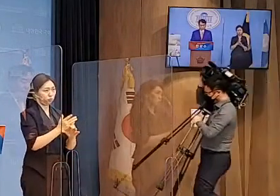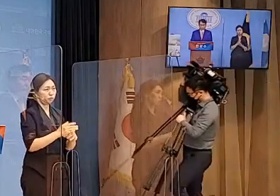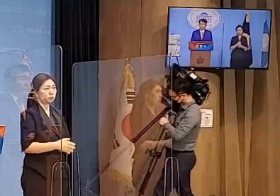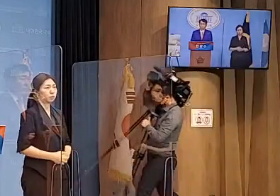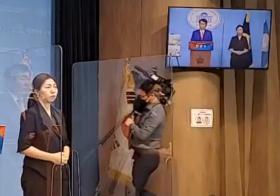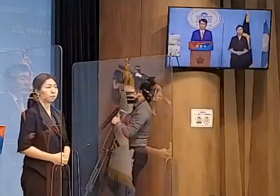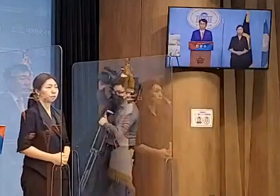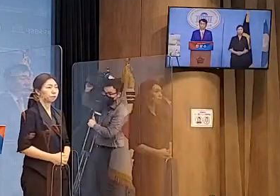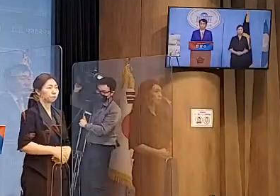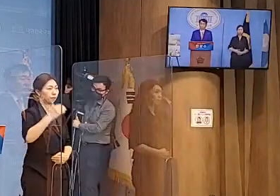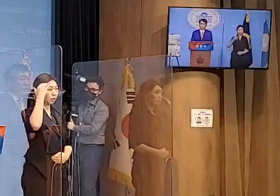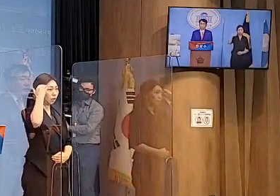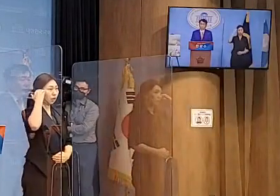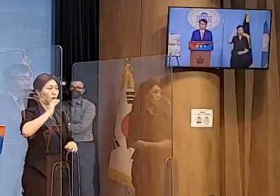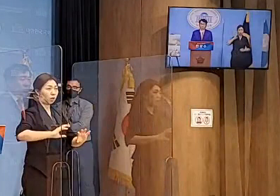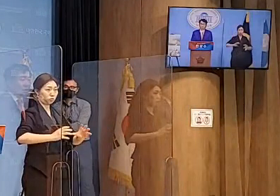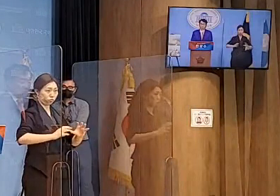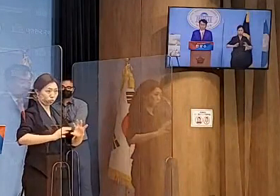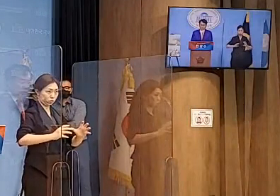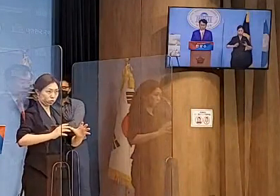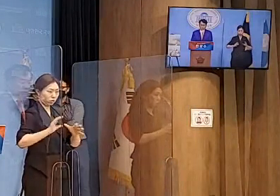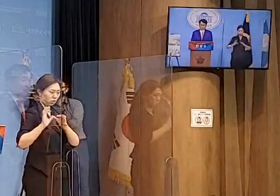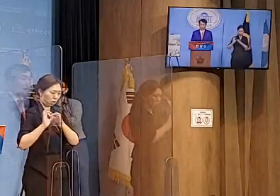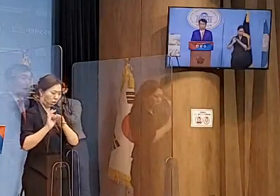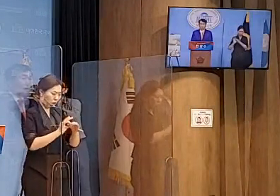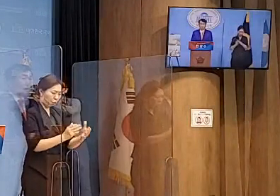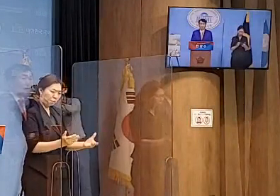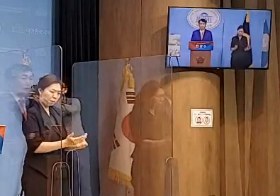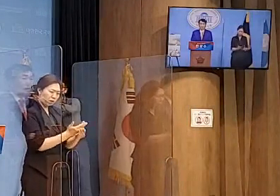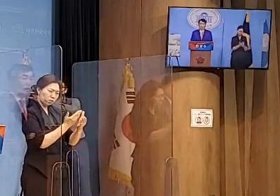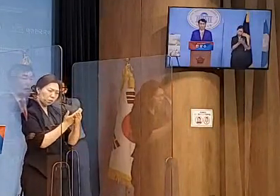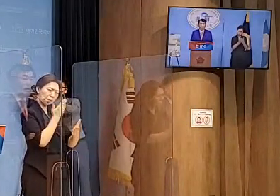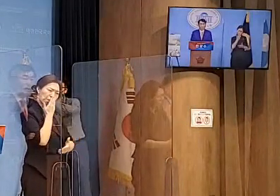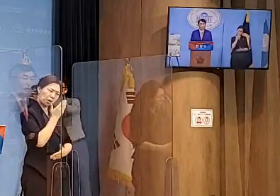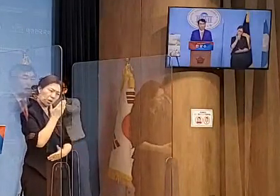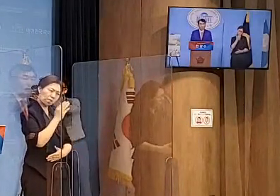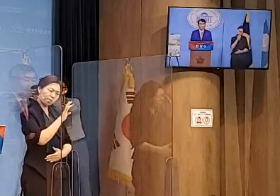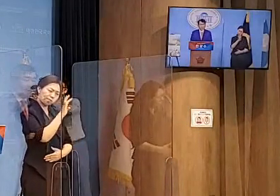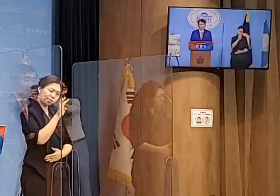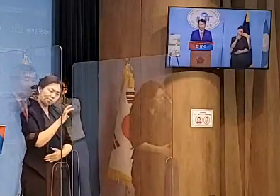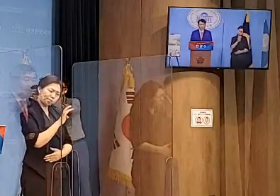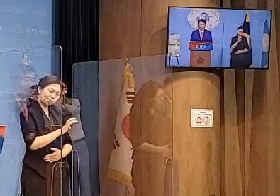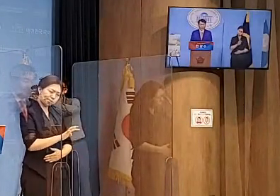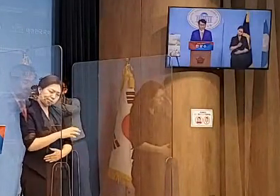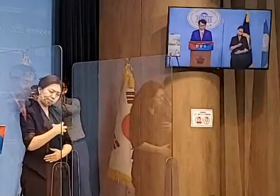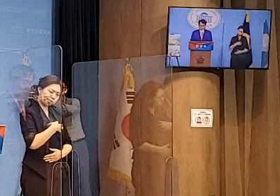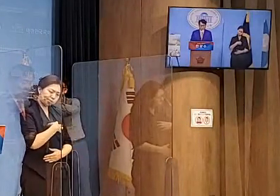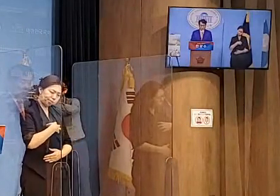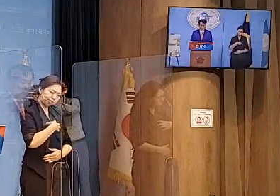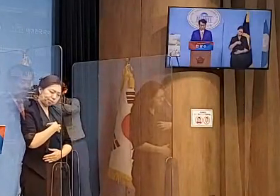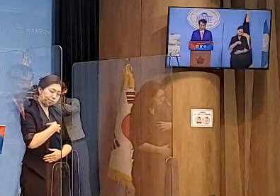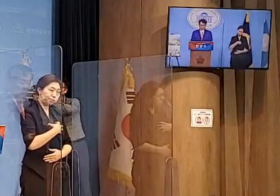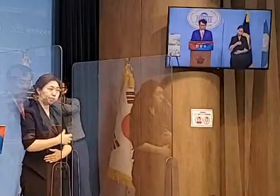대한민국이 지속한 발질을 걱정해야 하는 상황입니다.